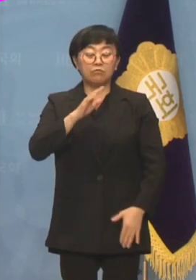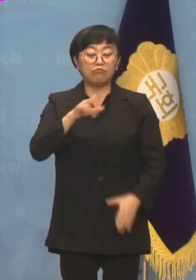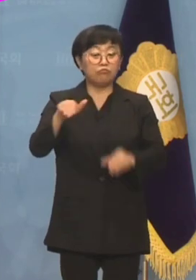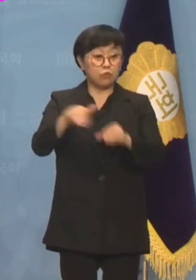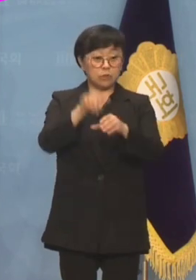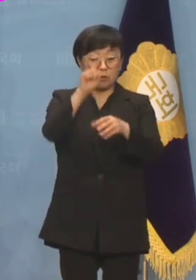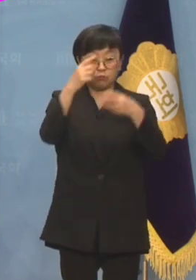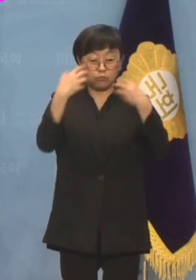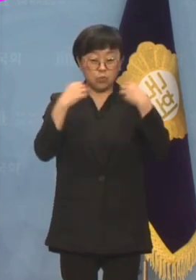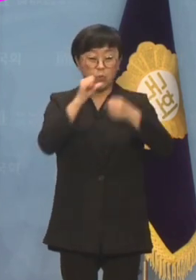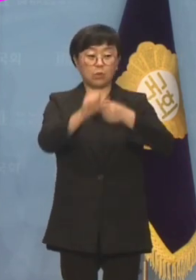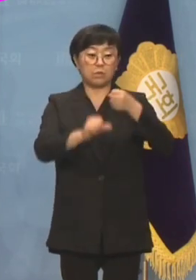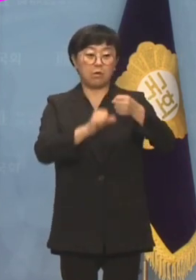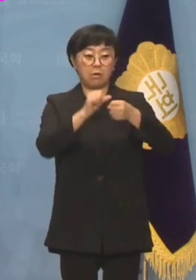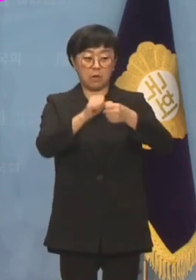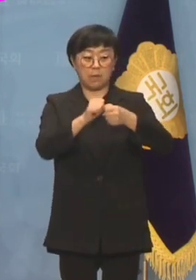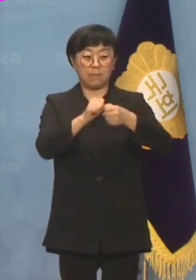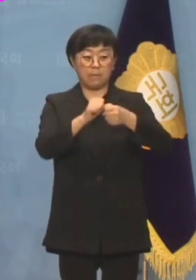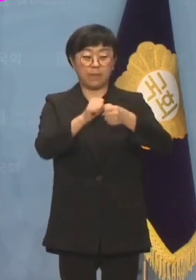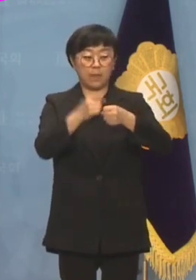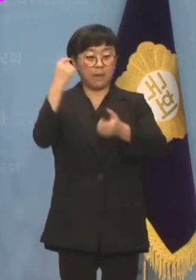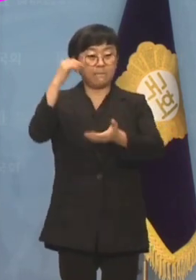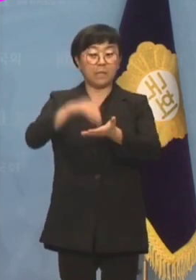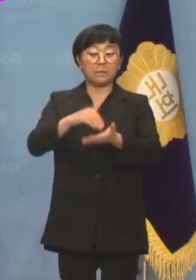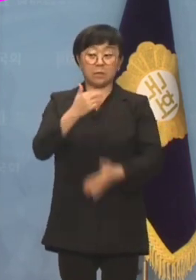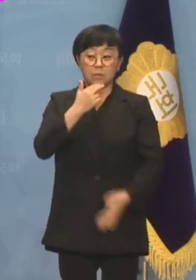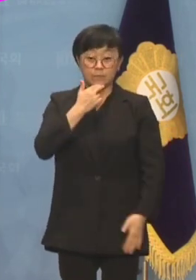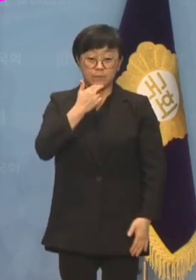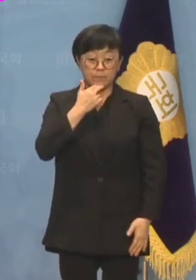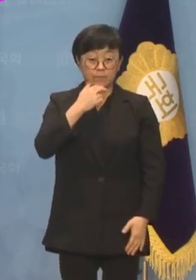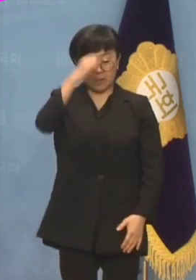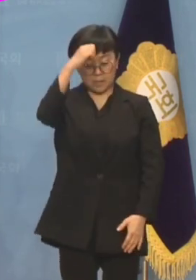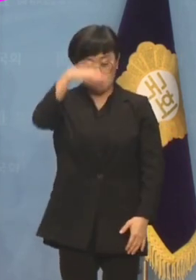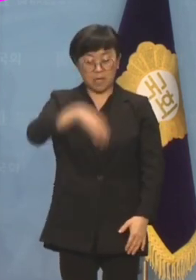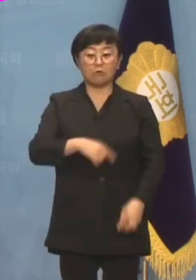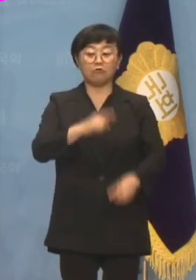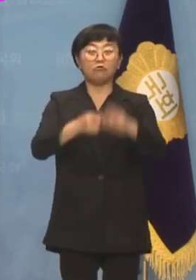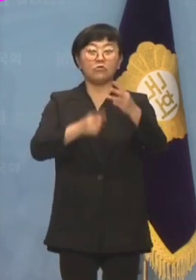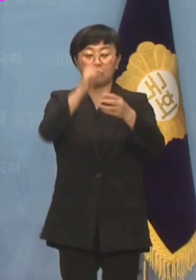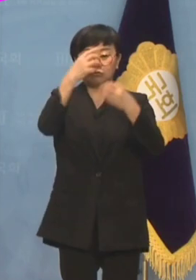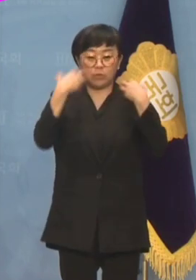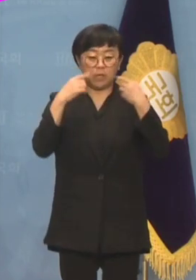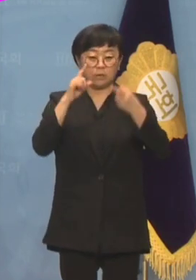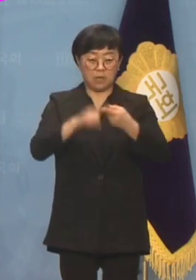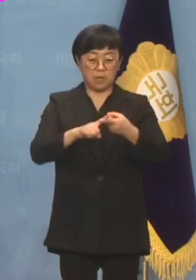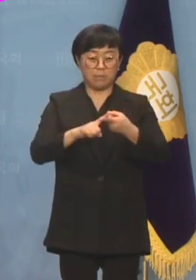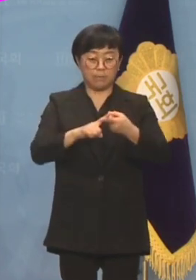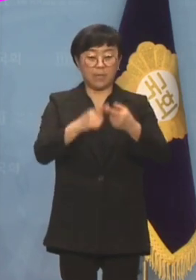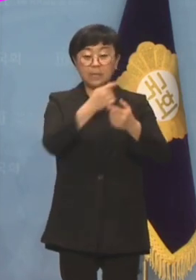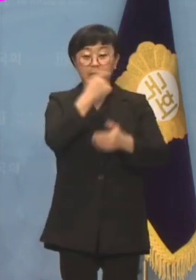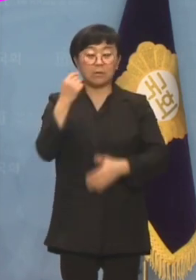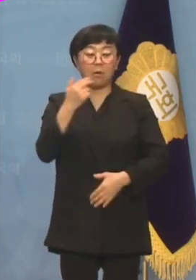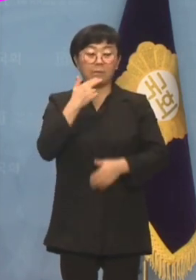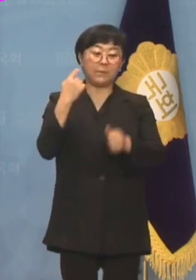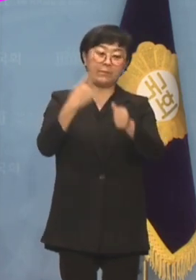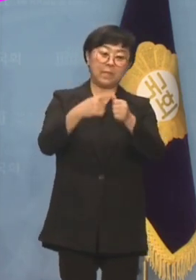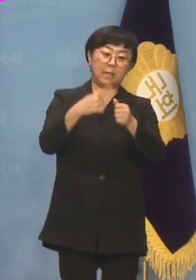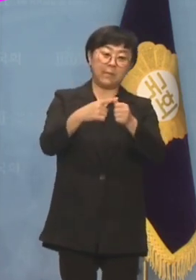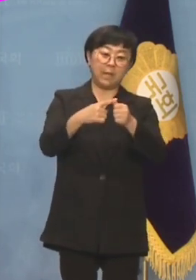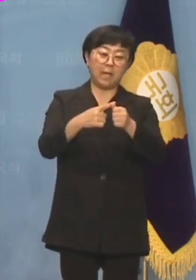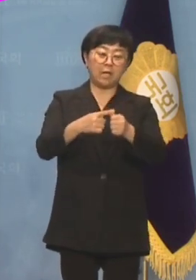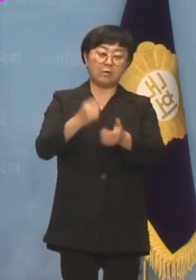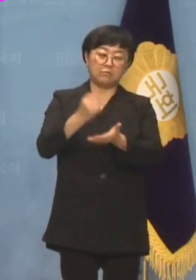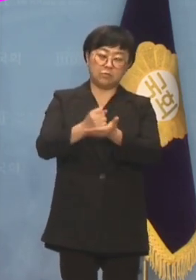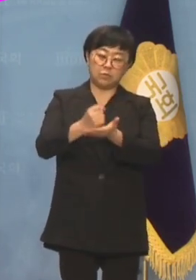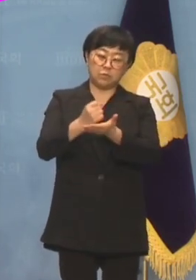문재인 정권 5년간의 실정에 대한 반성은 없이 그저 윤석열 정부에 대한 근거없는 비난만을